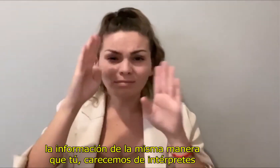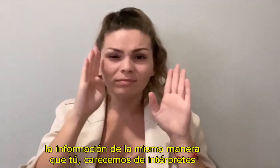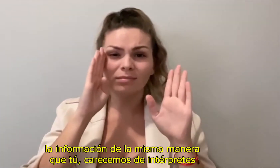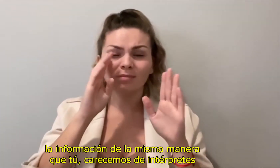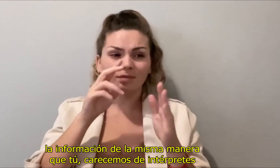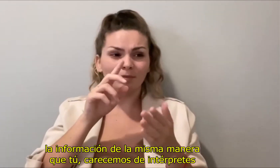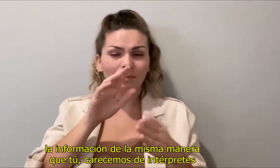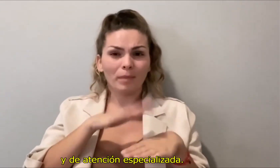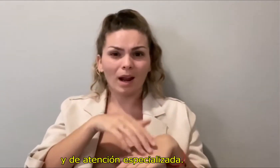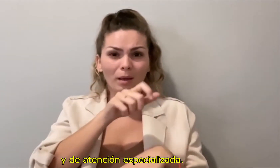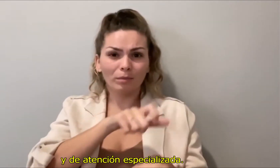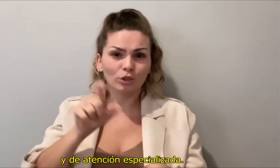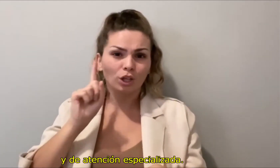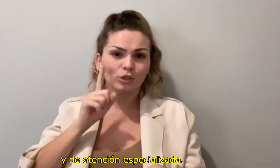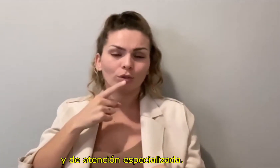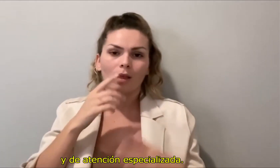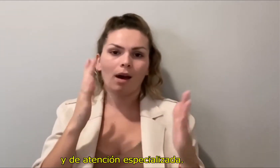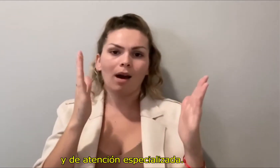Carecemos de intérpretes y de atención especializada.